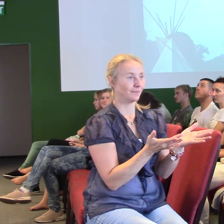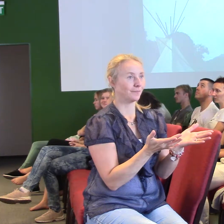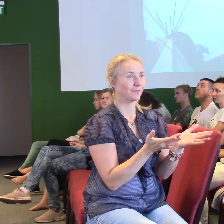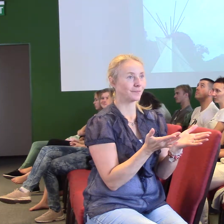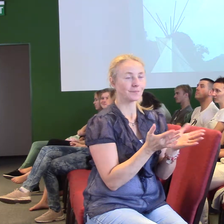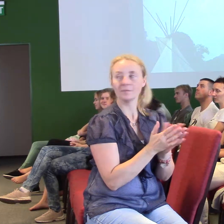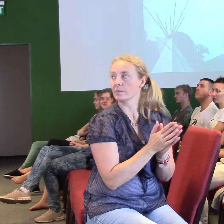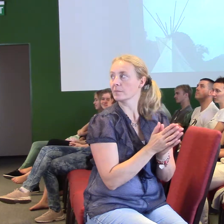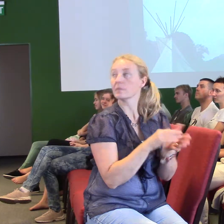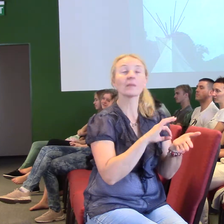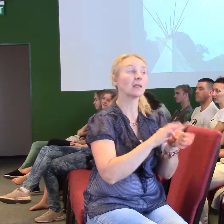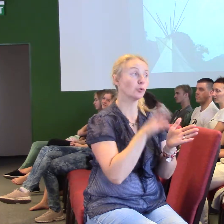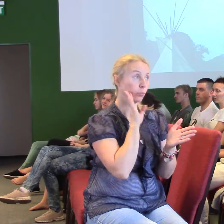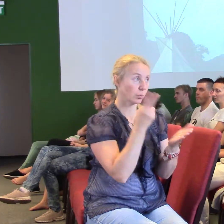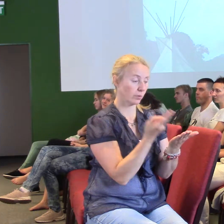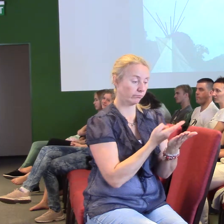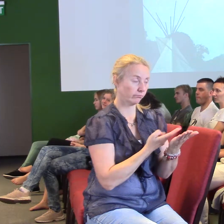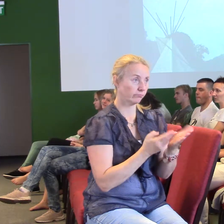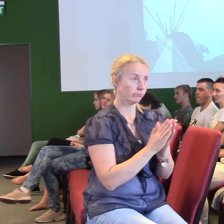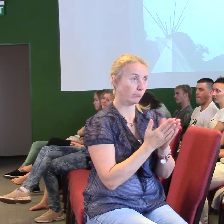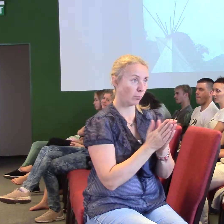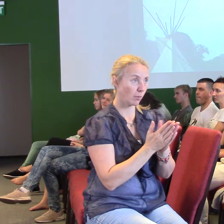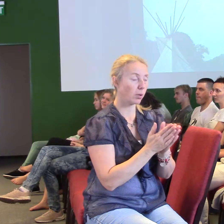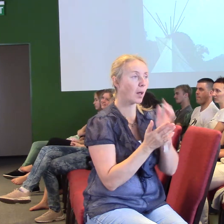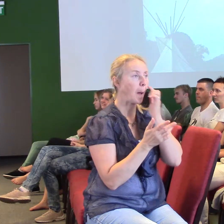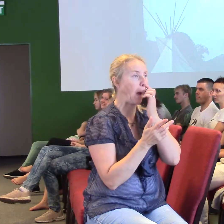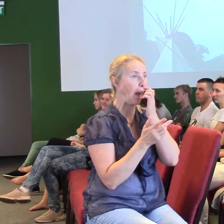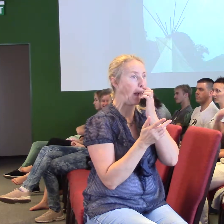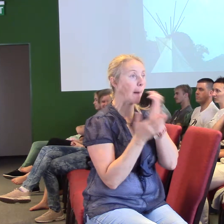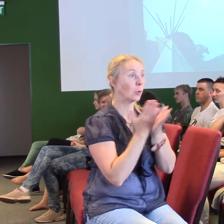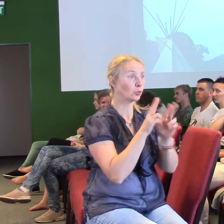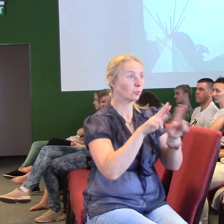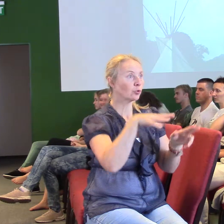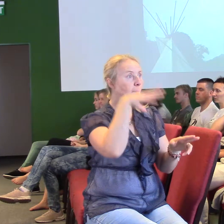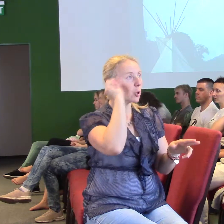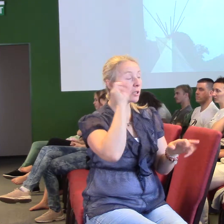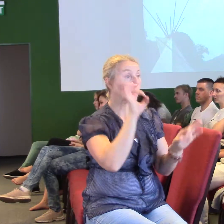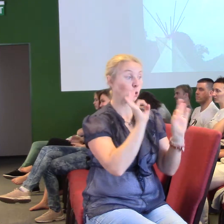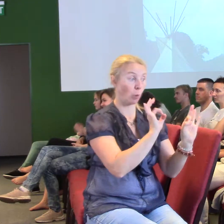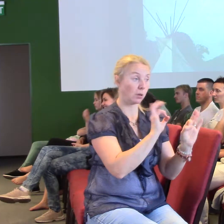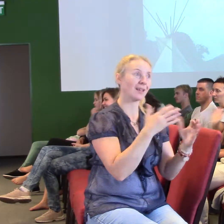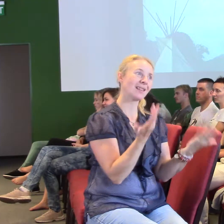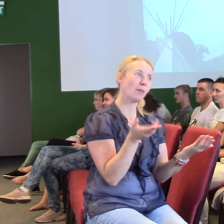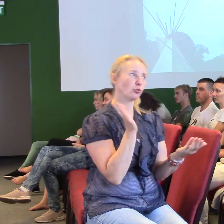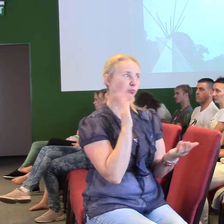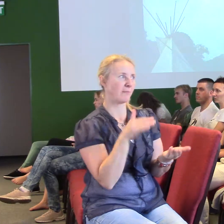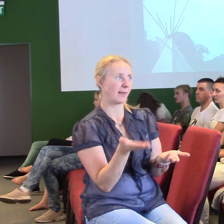Když budete číst Bibli, tak můžete z toho poznat, co je dobré a co je špatné. Můžete z toho